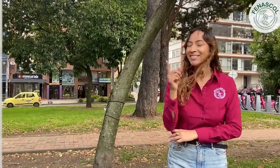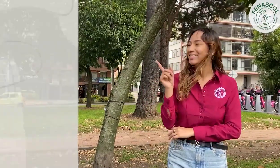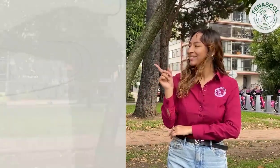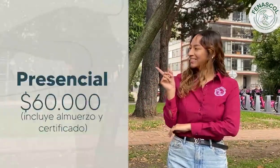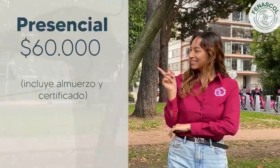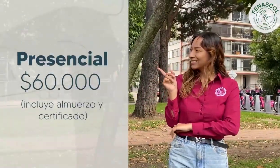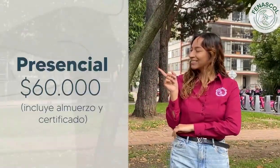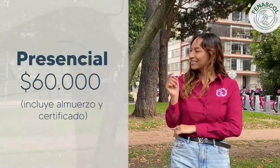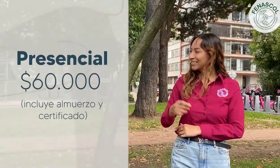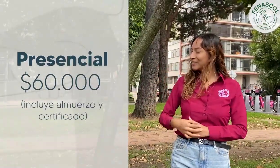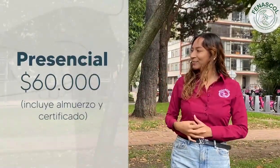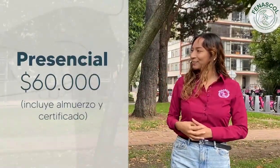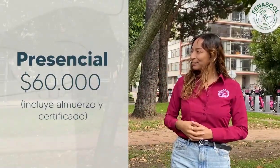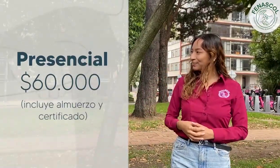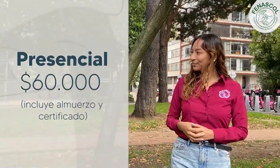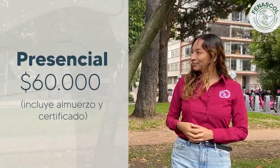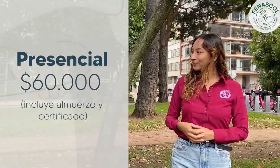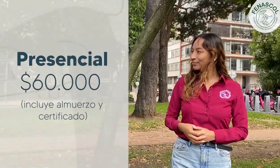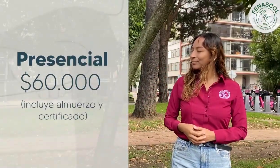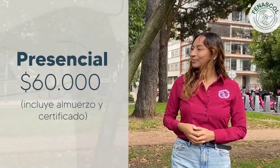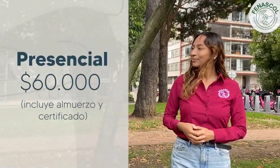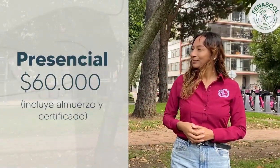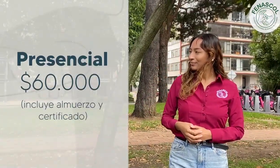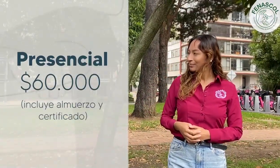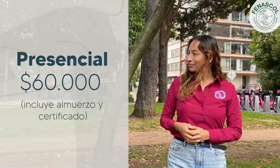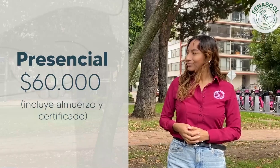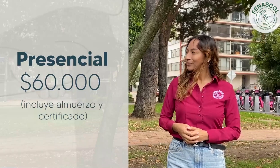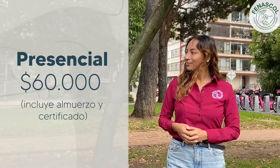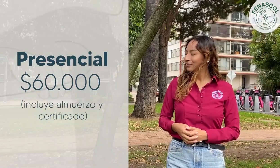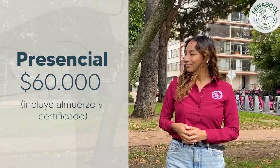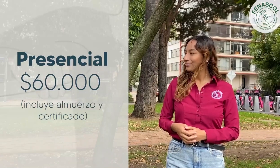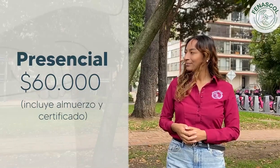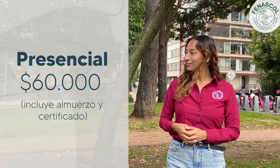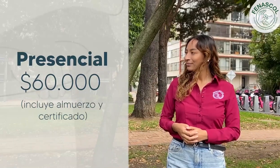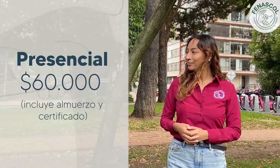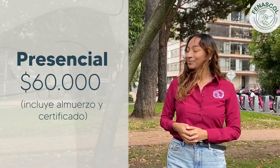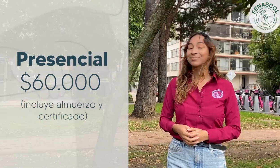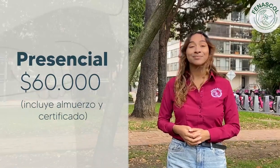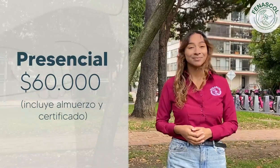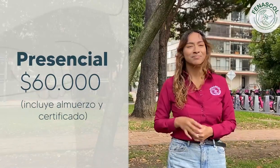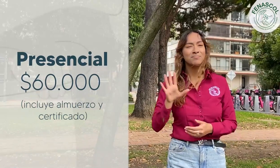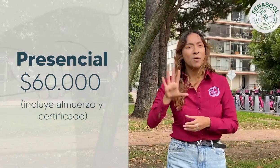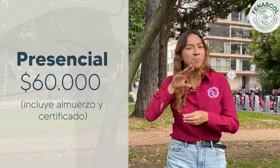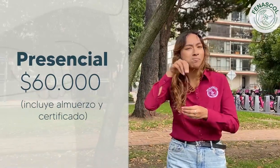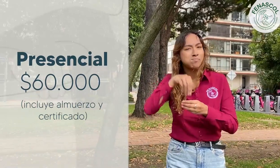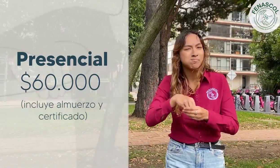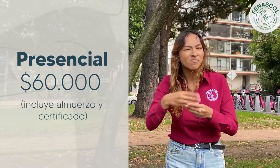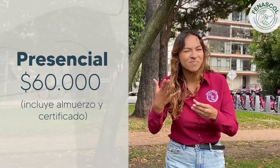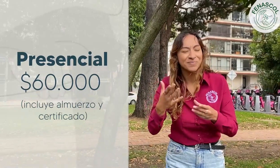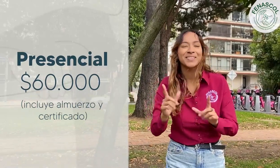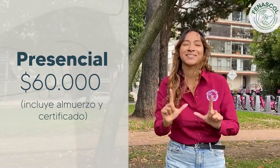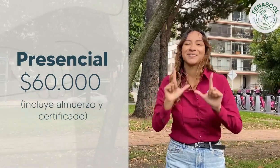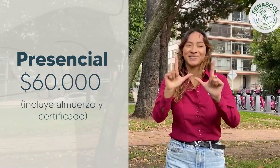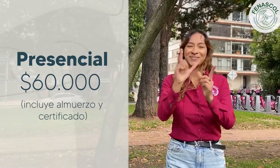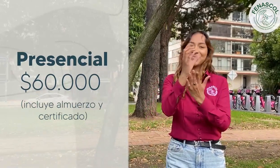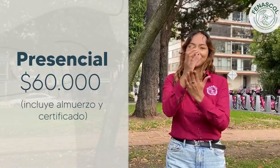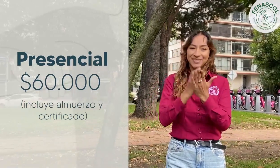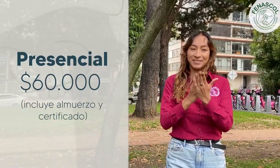El valor de la inscripción bajo la modalidad virtual es de 60.000 pesos colombianos y la tarifa incluye el